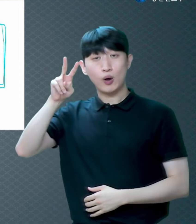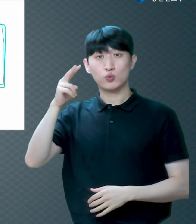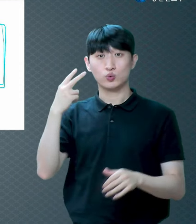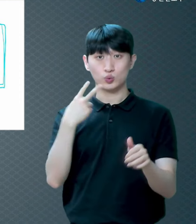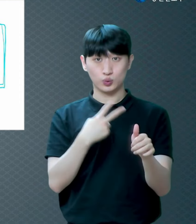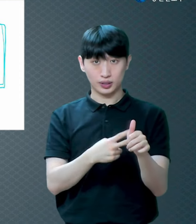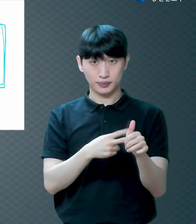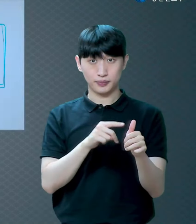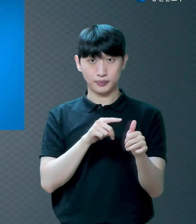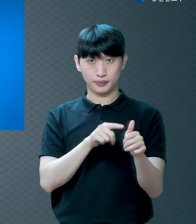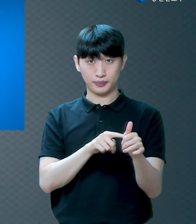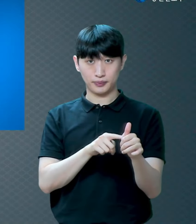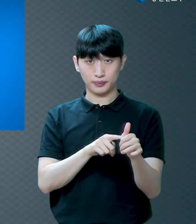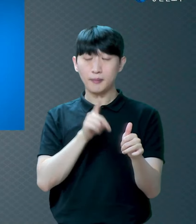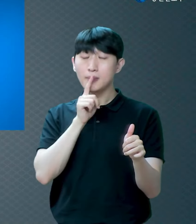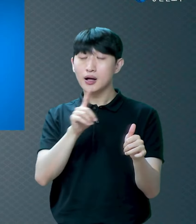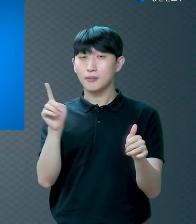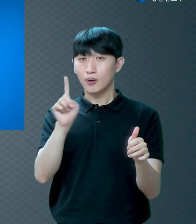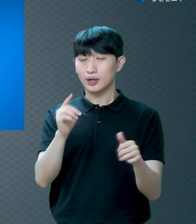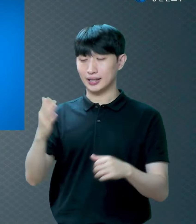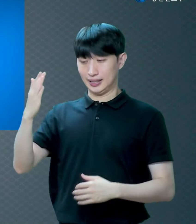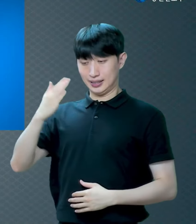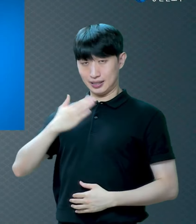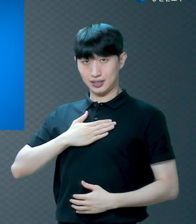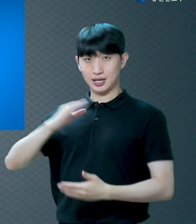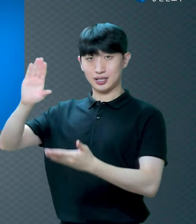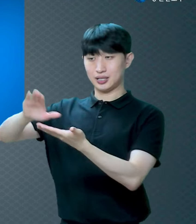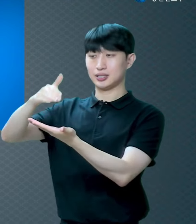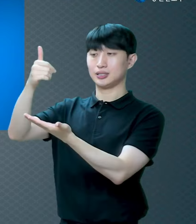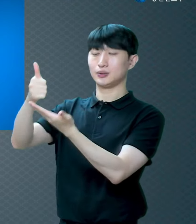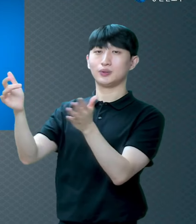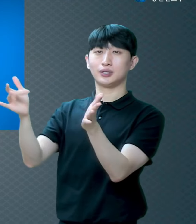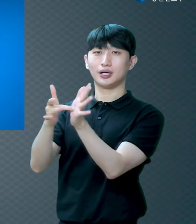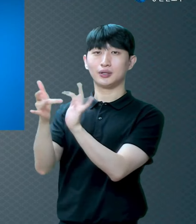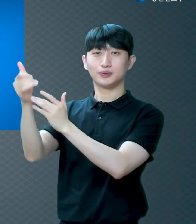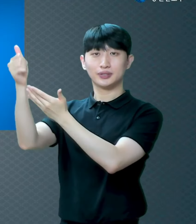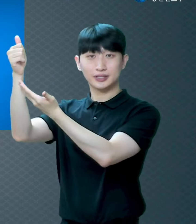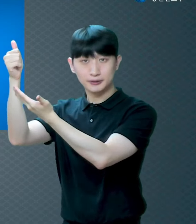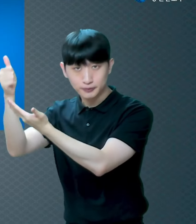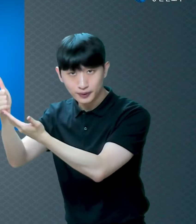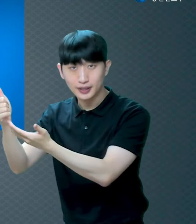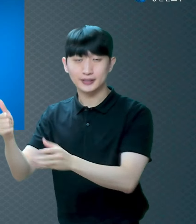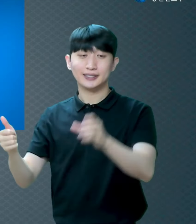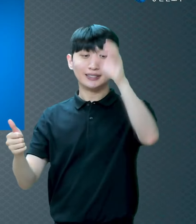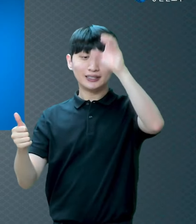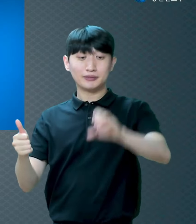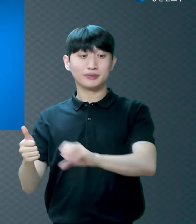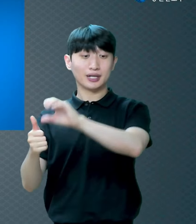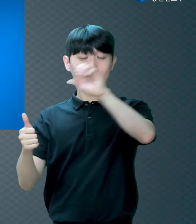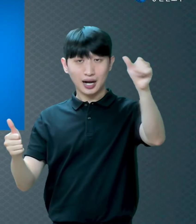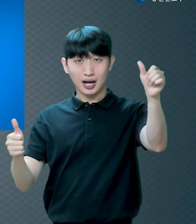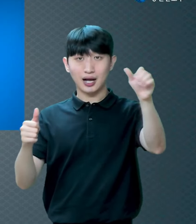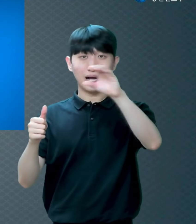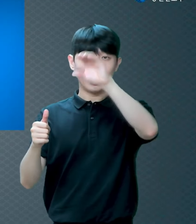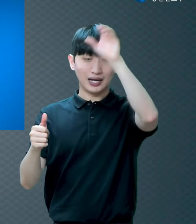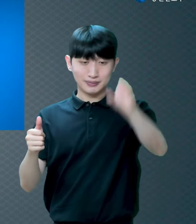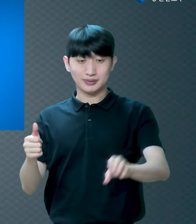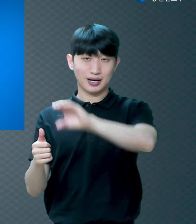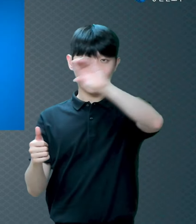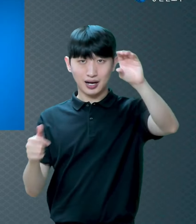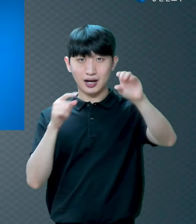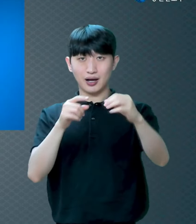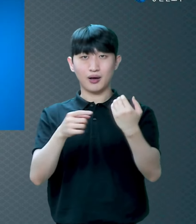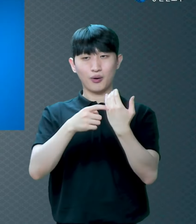그리스도 예수님과 그의 십자가 외에는 아무것도